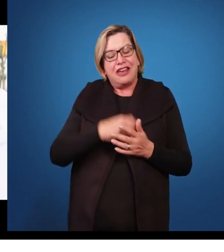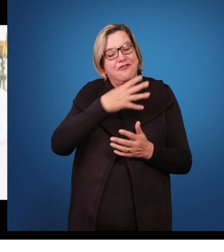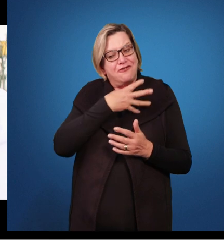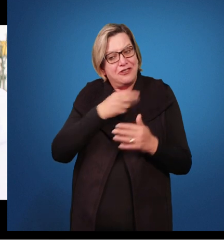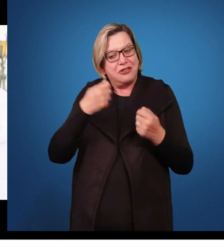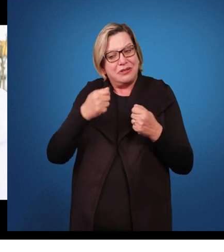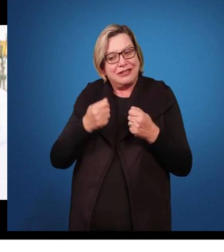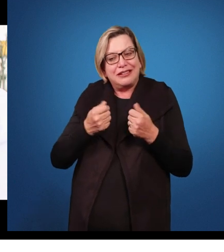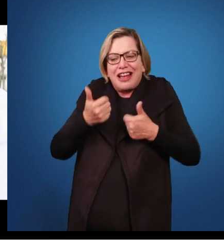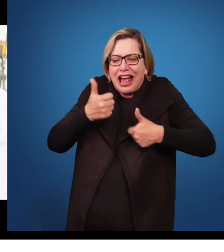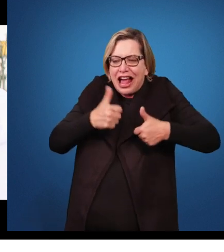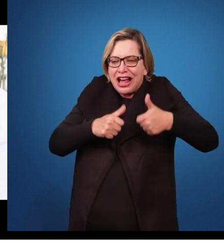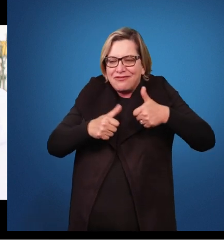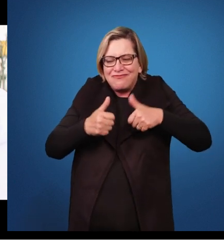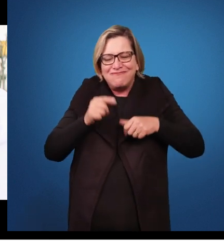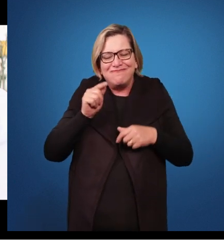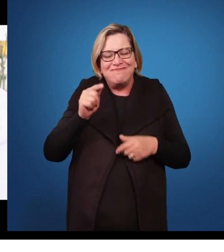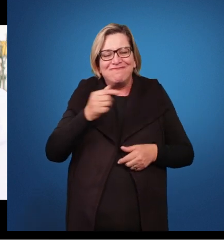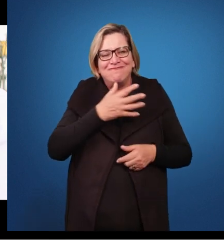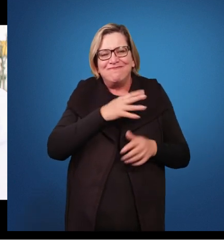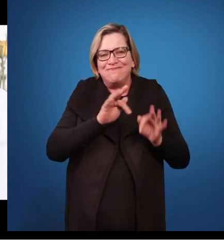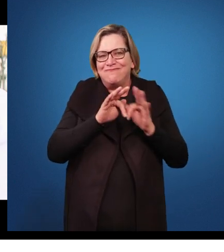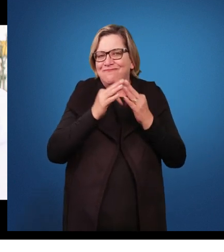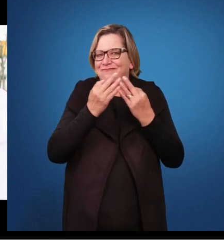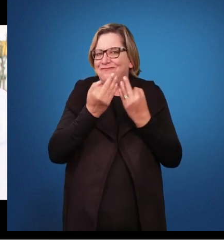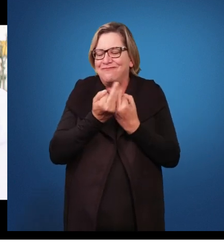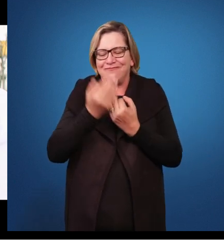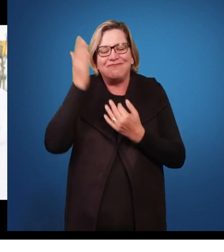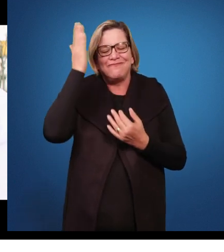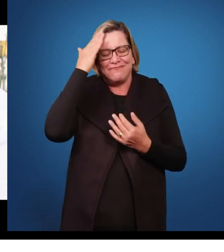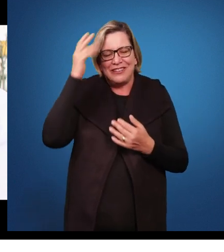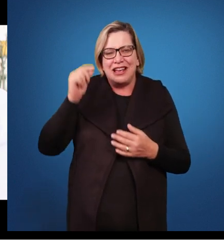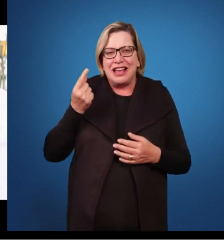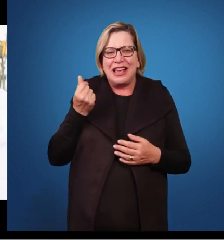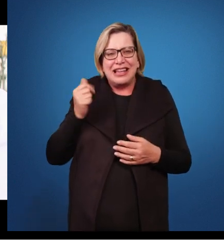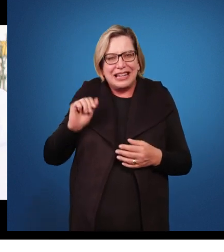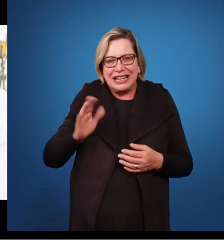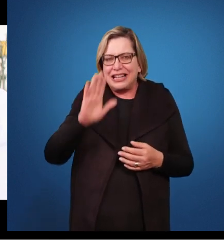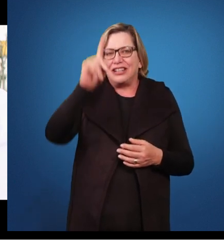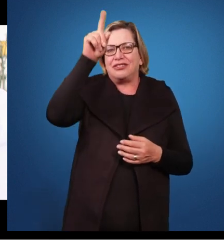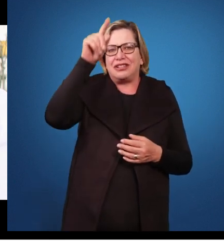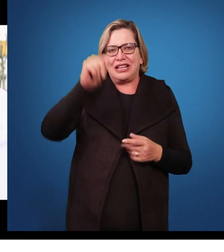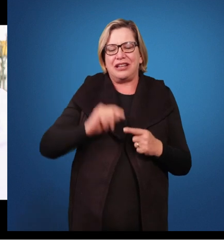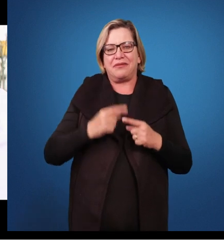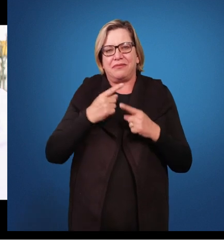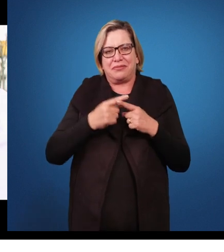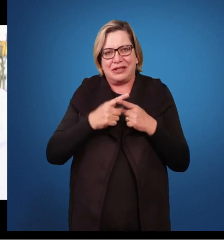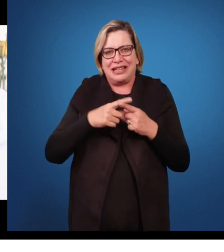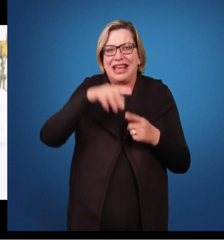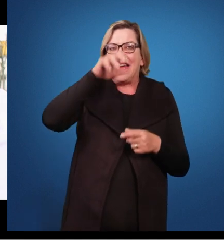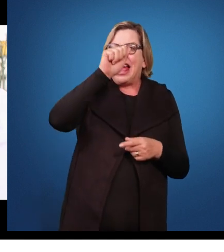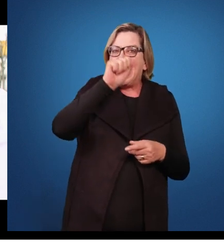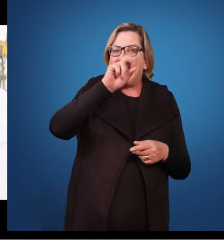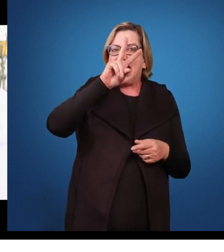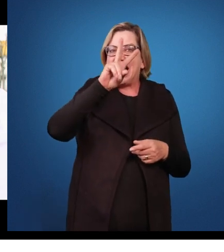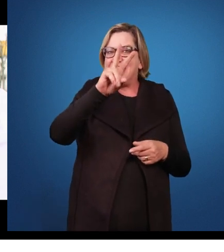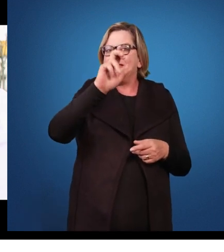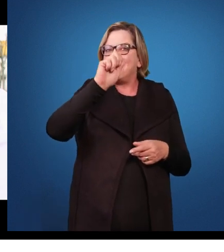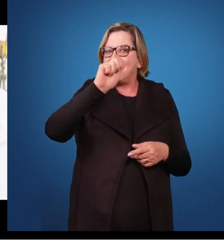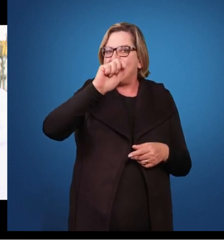os pais já sabem que não vai ser nada barato, né? Porque avaliar dentro da área de altas habilidades não é só aplicar